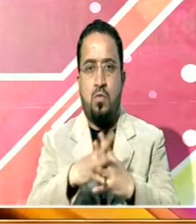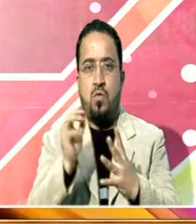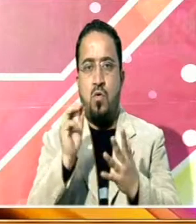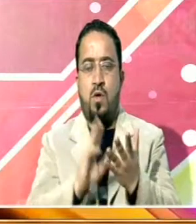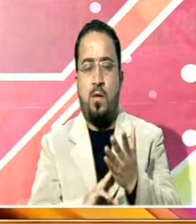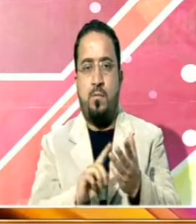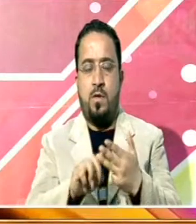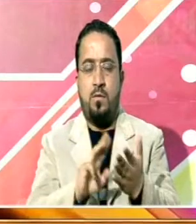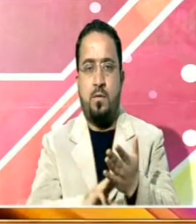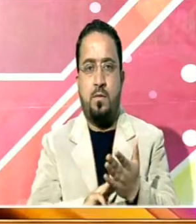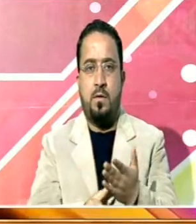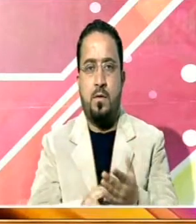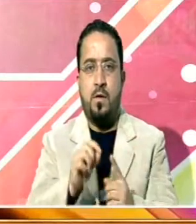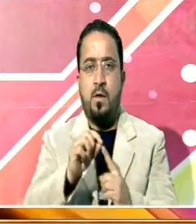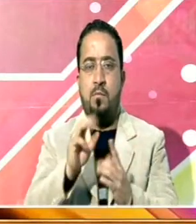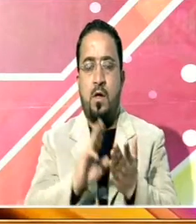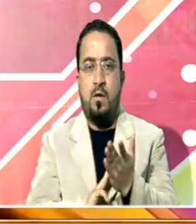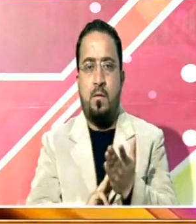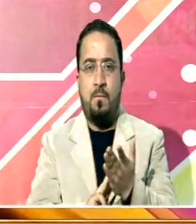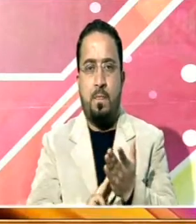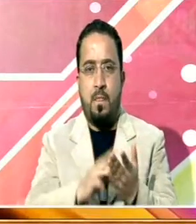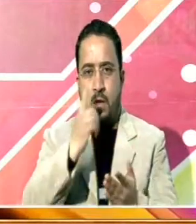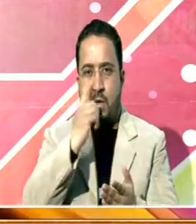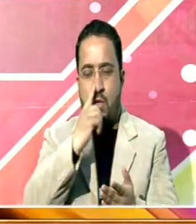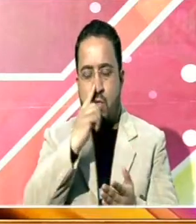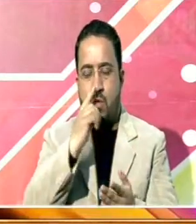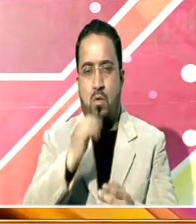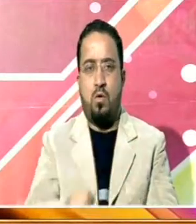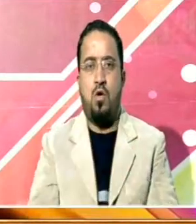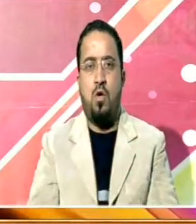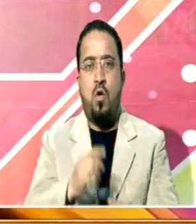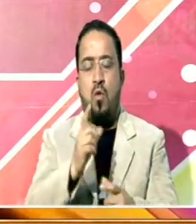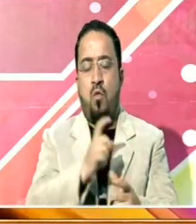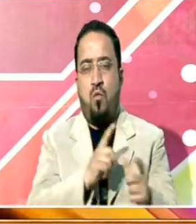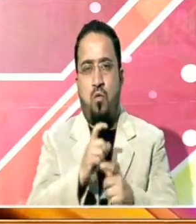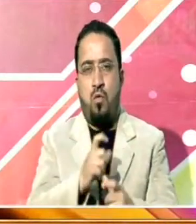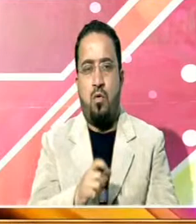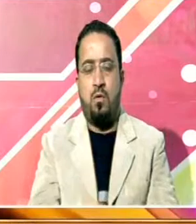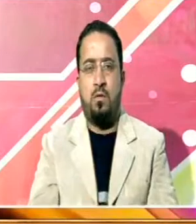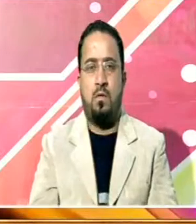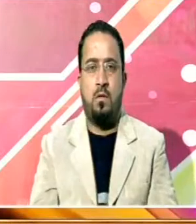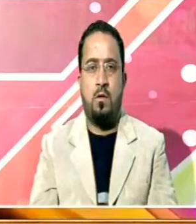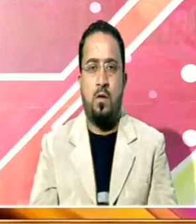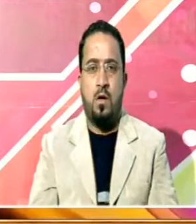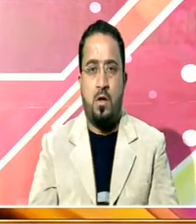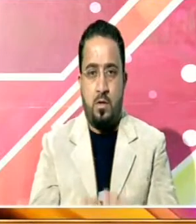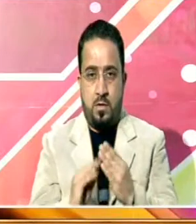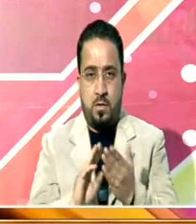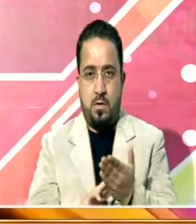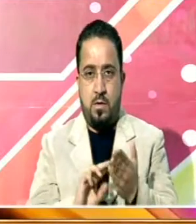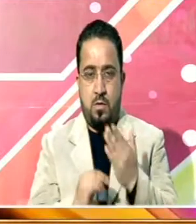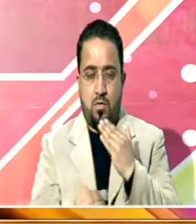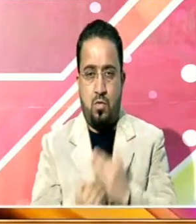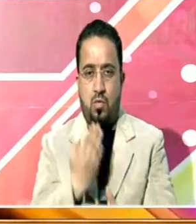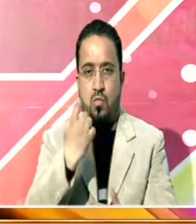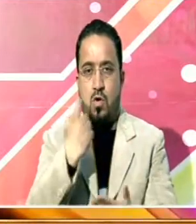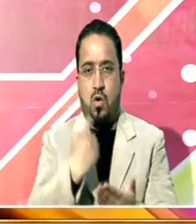وزیراعظم نے کہا کہ ملک کی بیٹیاں مسلحف واج میں نیا اور اہم رول ادا کر رہی ہیں